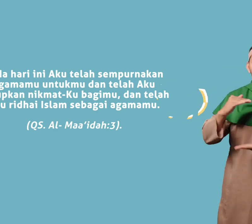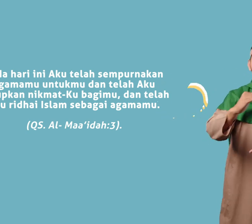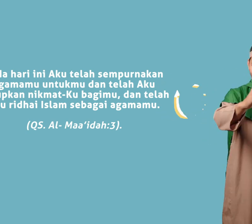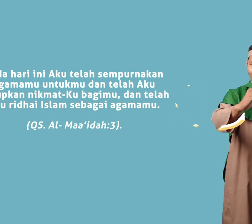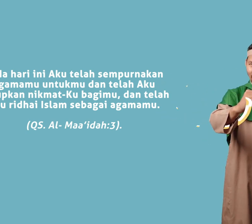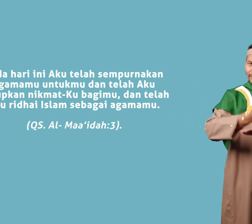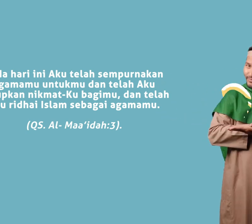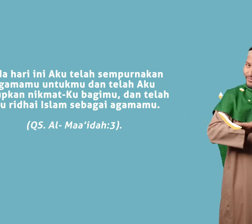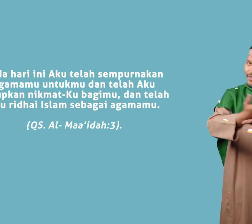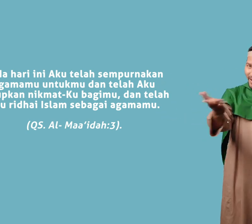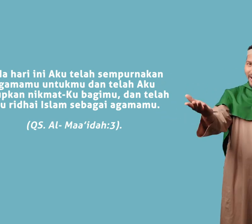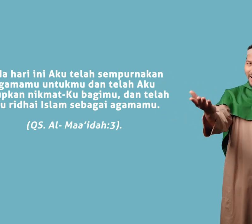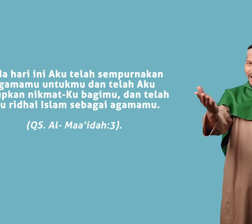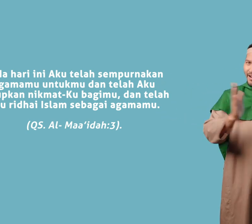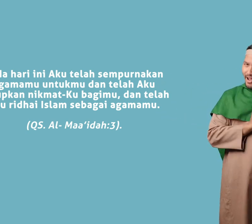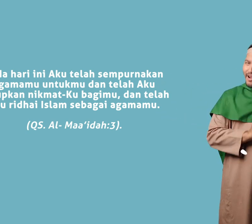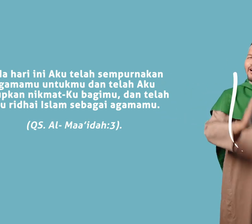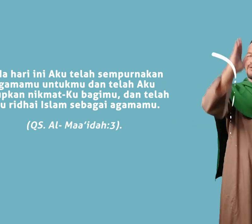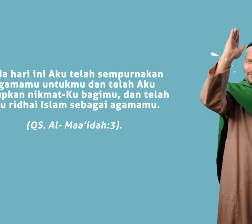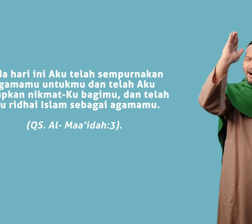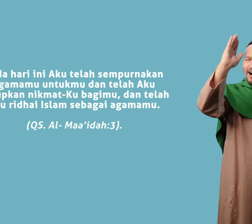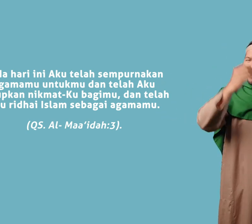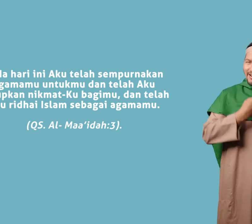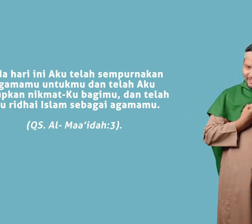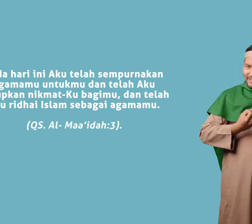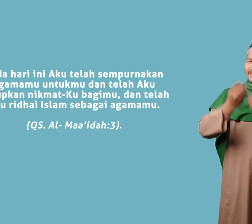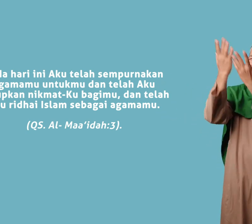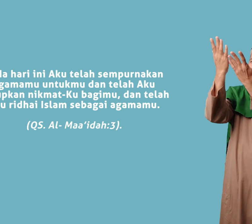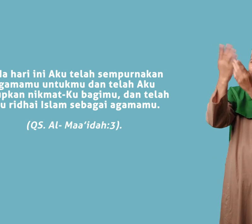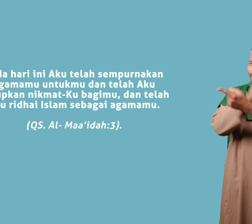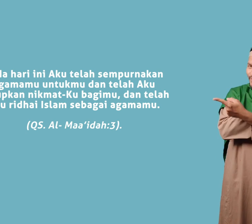Dan telah aku ridhoi Islam sebagai agamamu